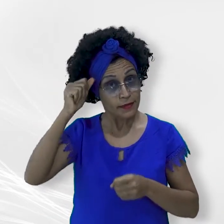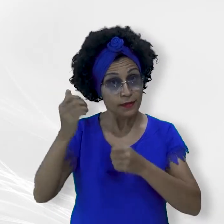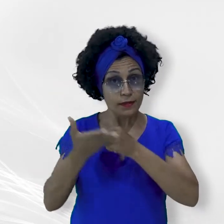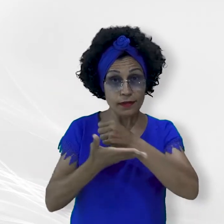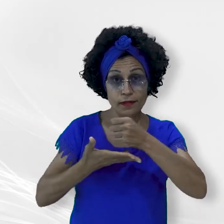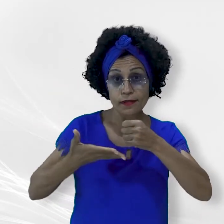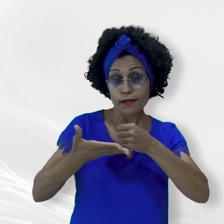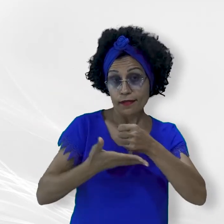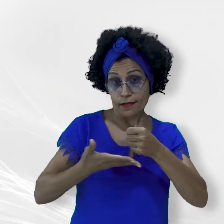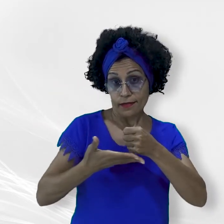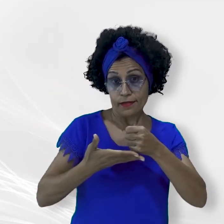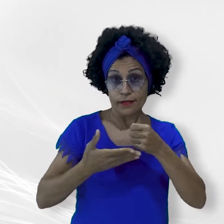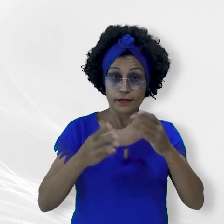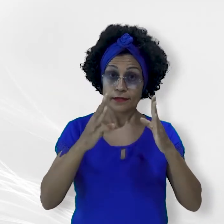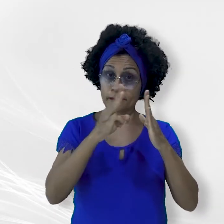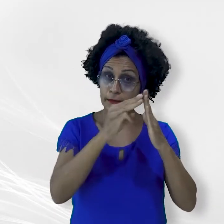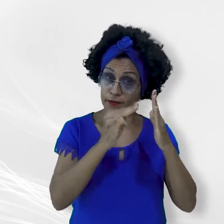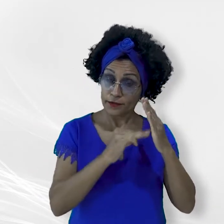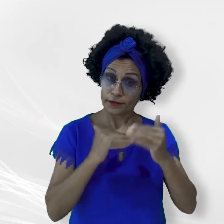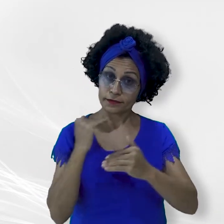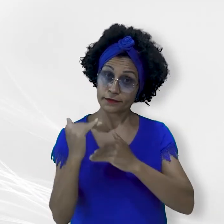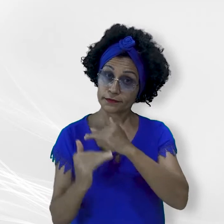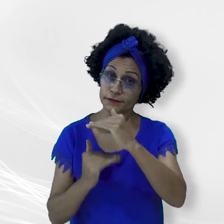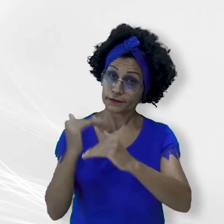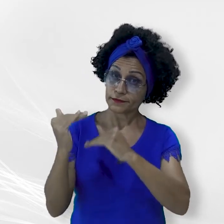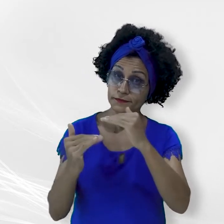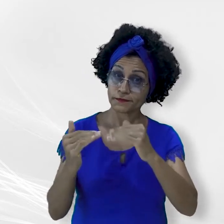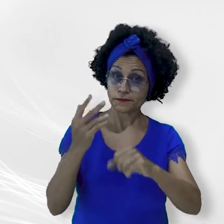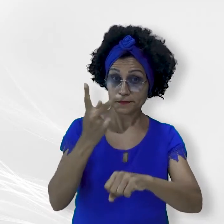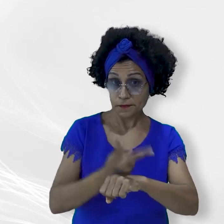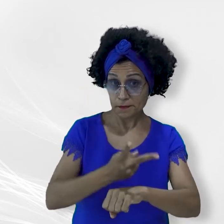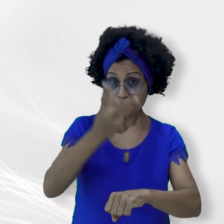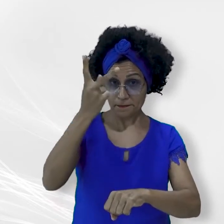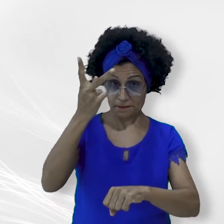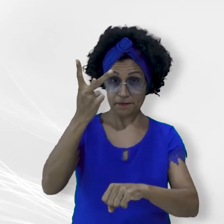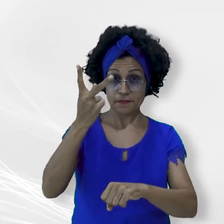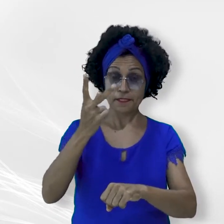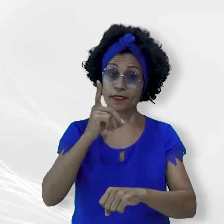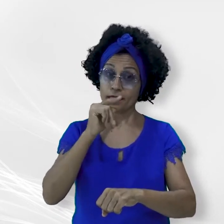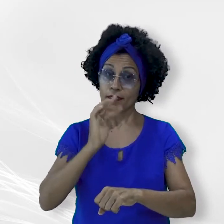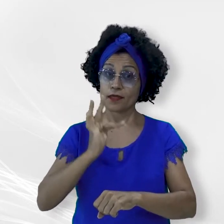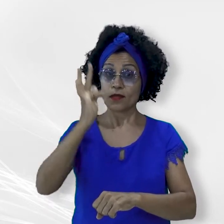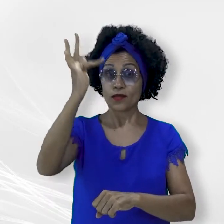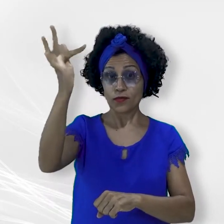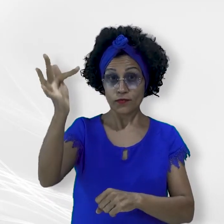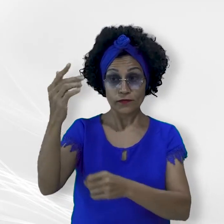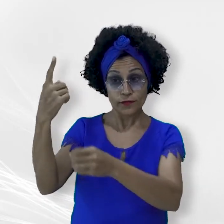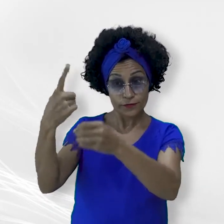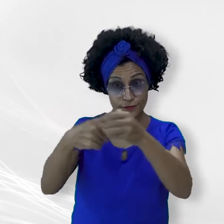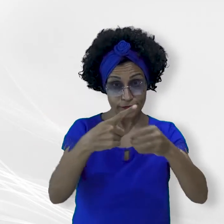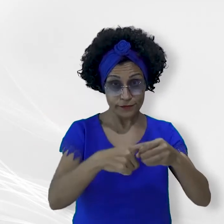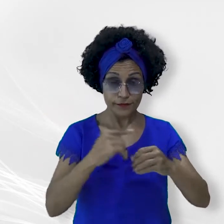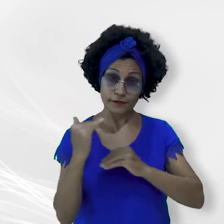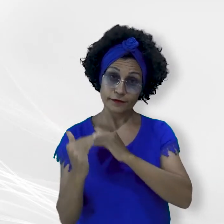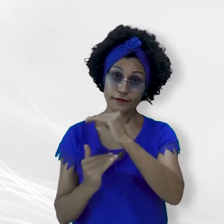consagrada metodologia desenvolvida pelo premiado Projeto Água para o Futuro, o Interiorização desenvolveu um procedimento